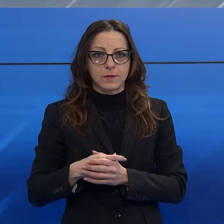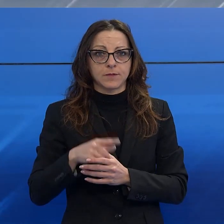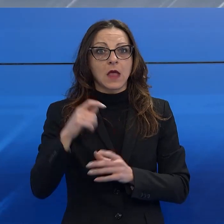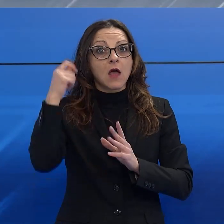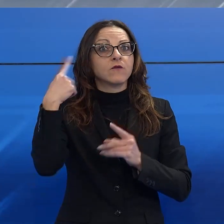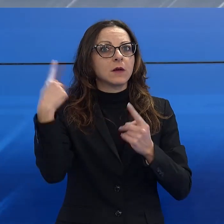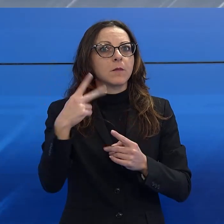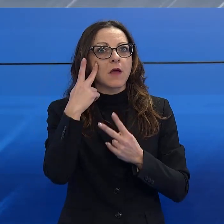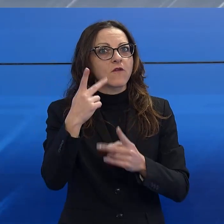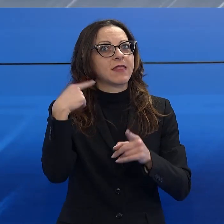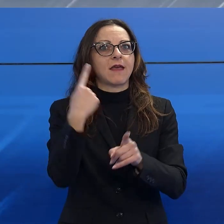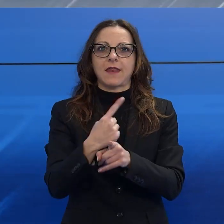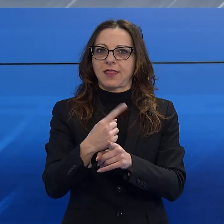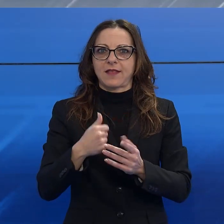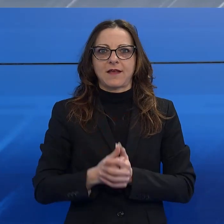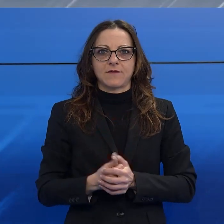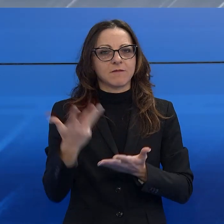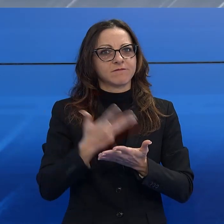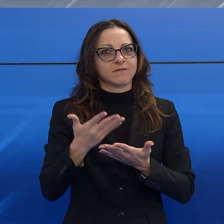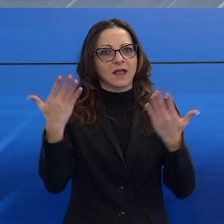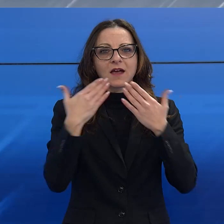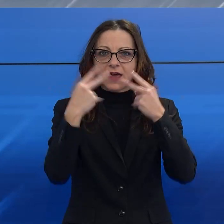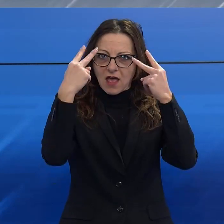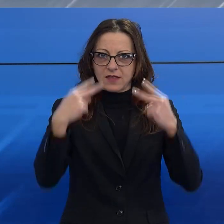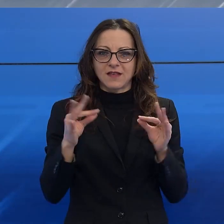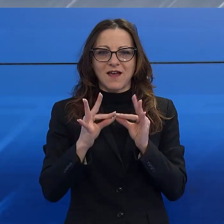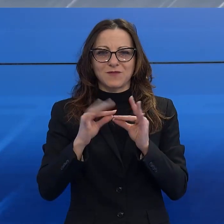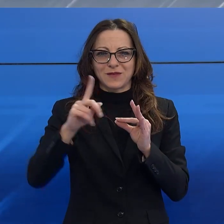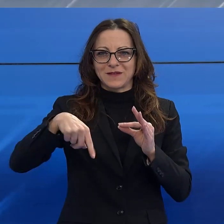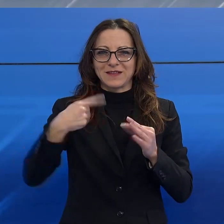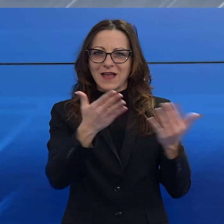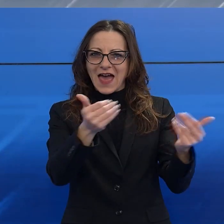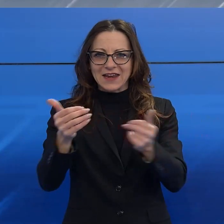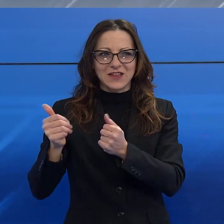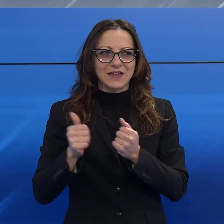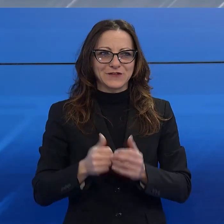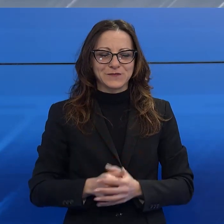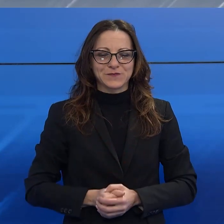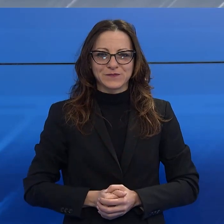questo servizio si chiude questo appuntamento con l'informazione. Io vi ringrazio per l'ascolto.